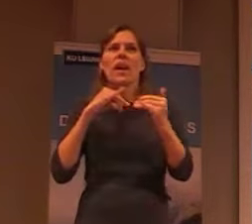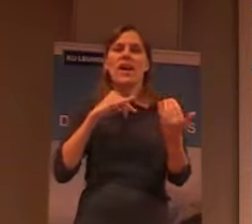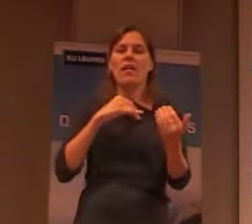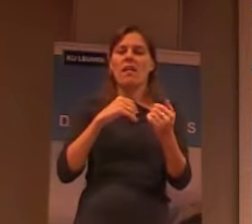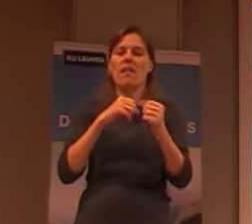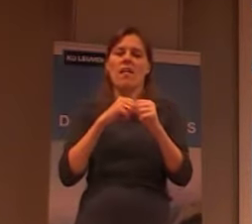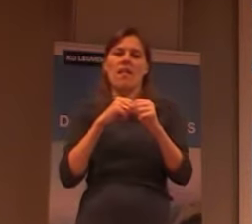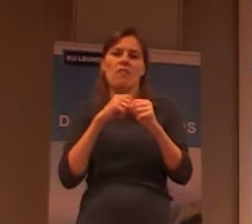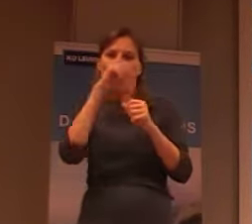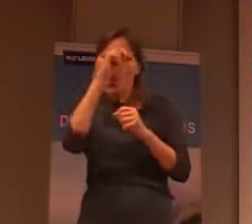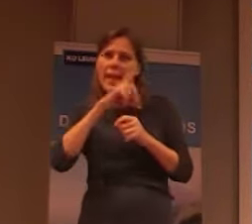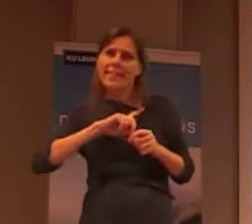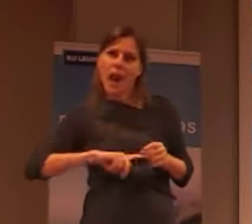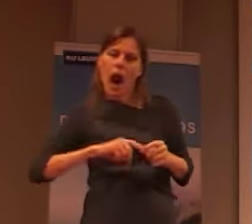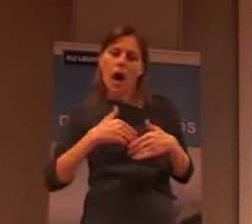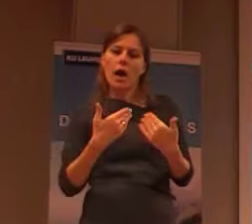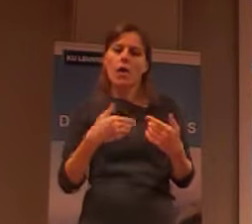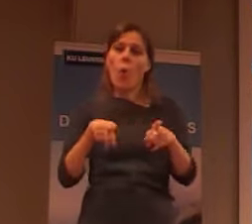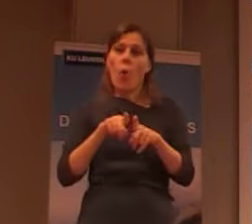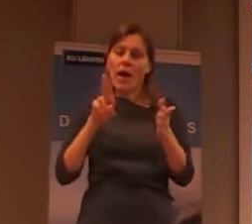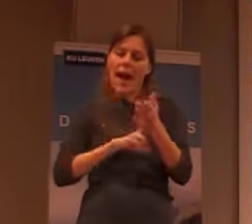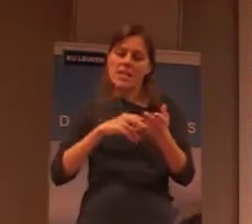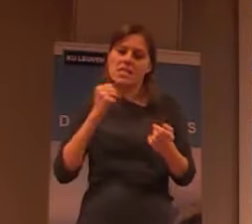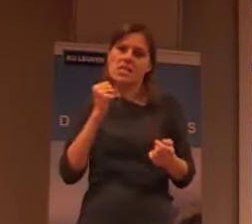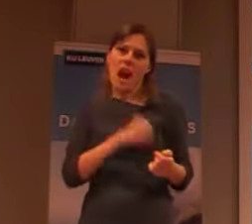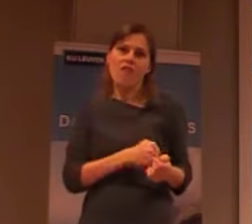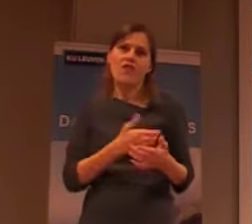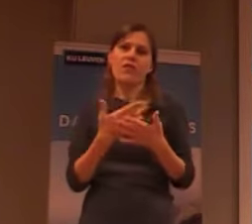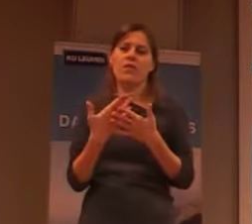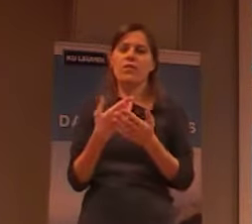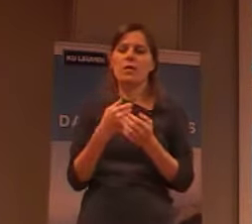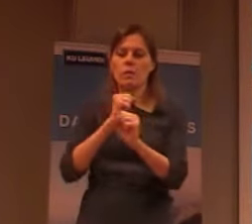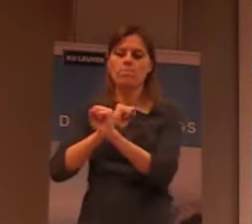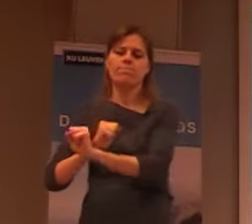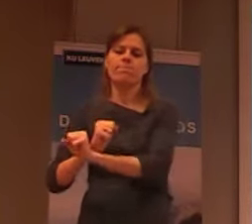weerstand, die werden ook gestraft binnen die site.